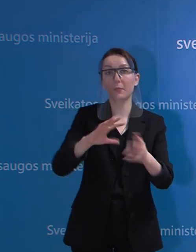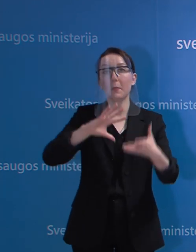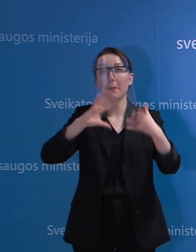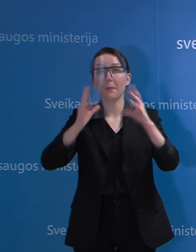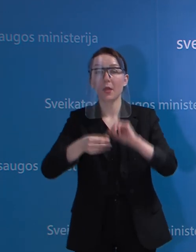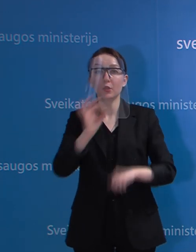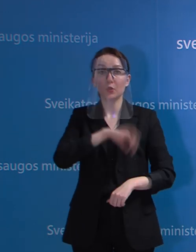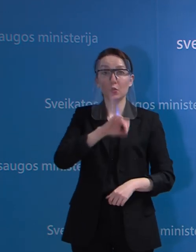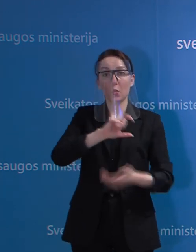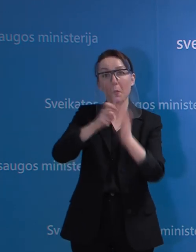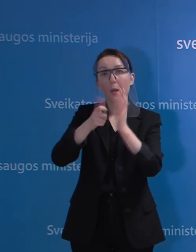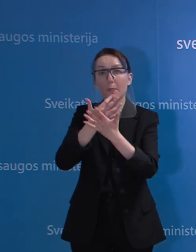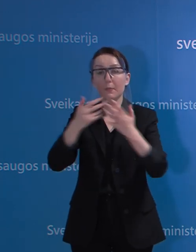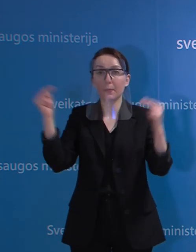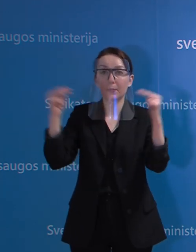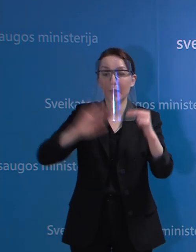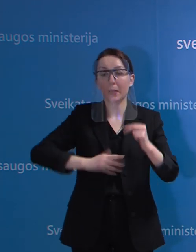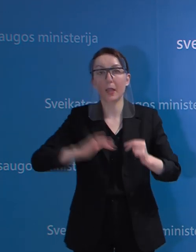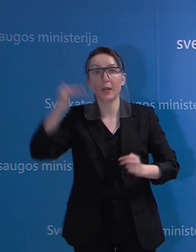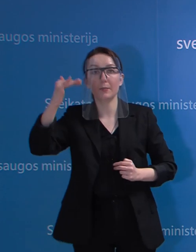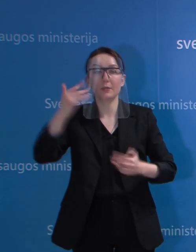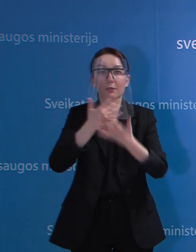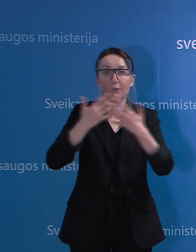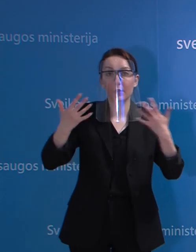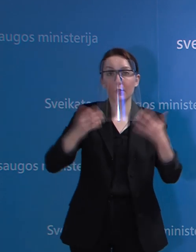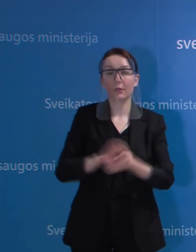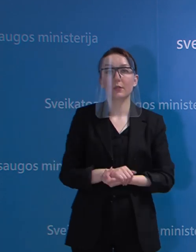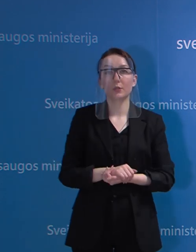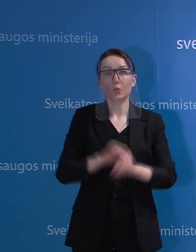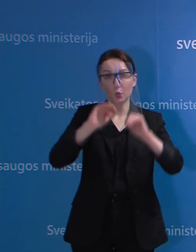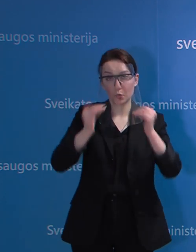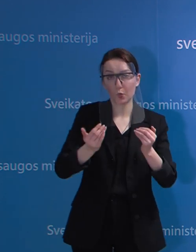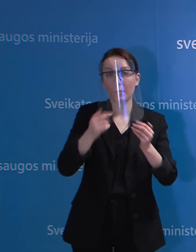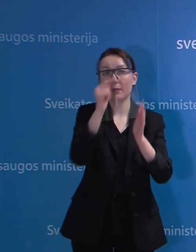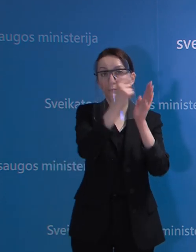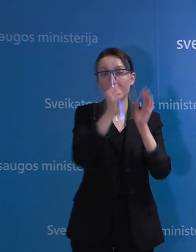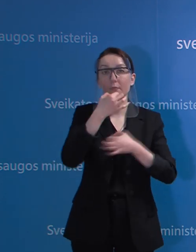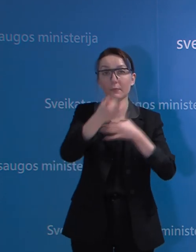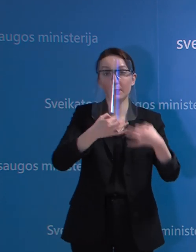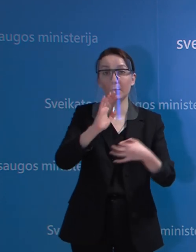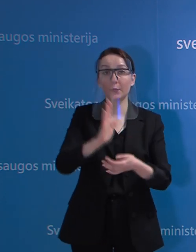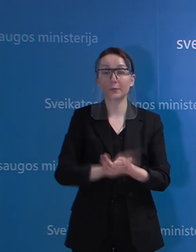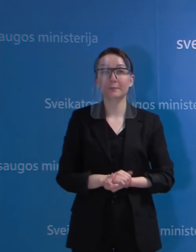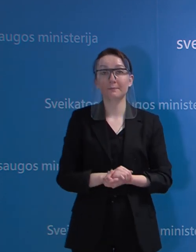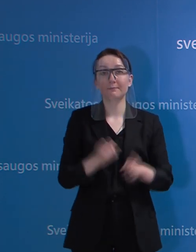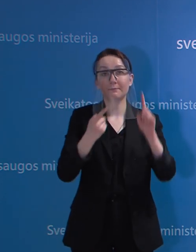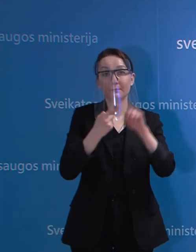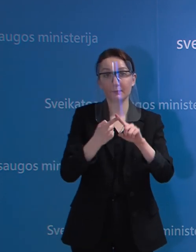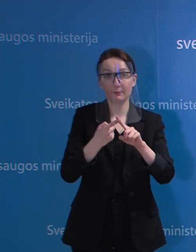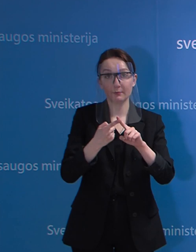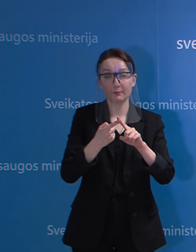naudojimo patalpas laiptinės. Tai aš jas tiesiog trumpai labai išvardinsiu. Tai pirmiausia,